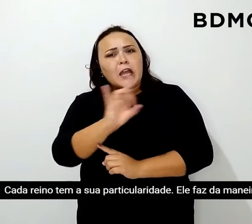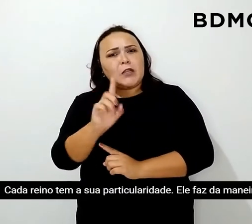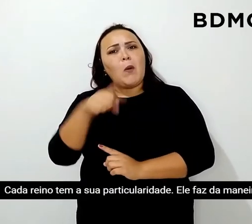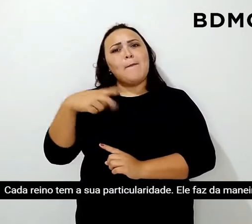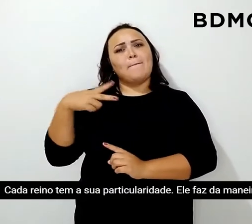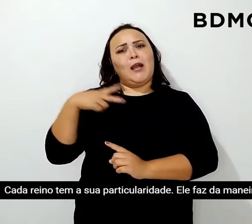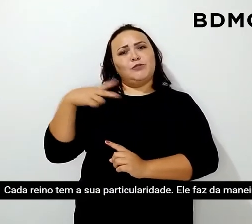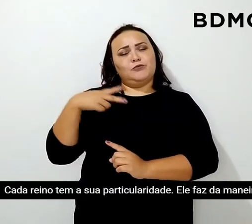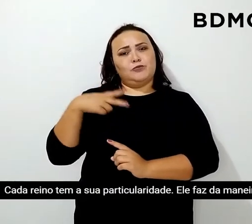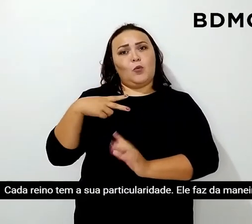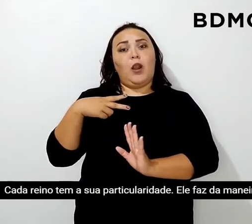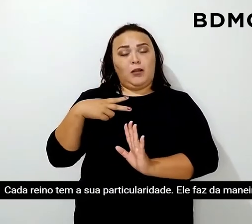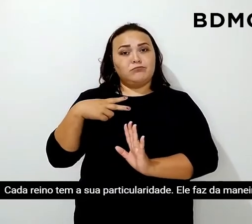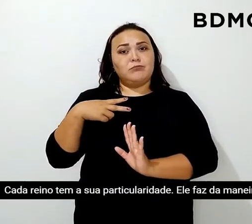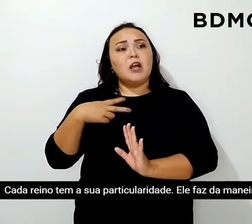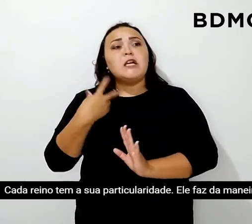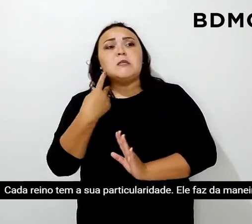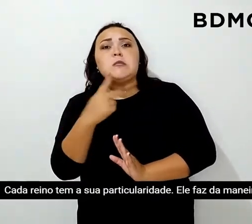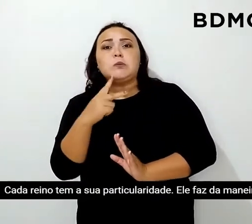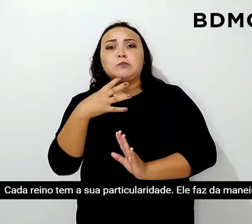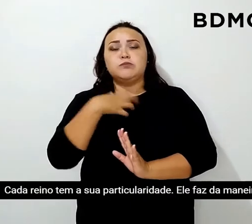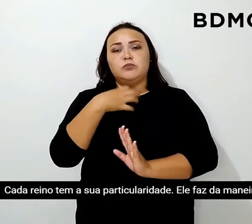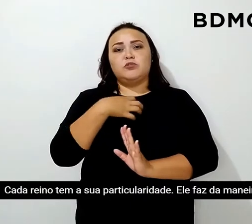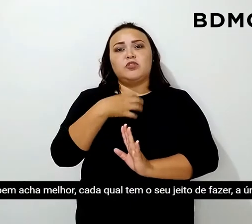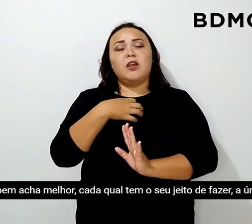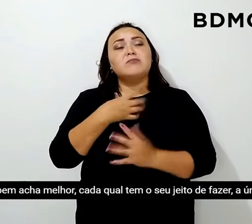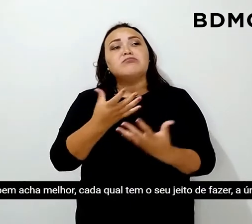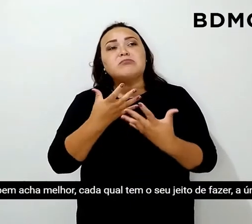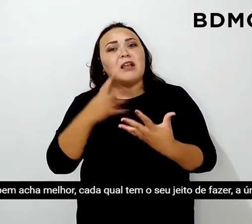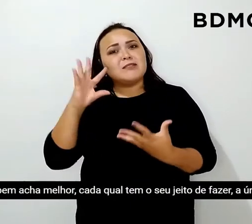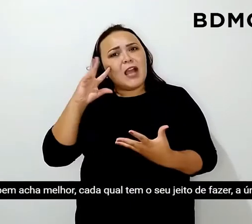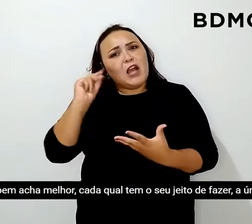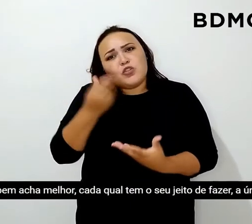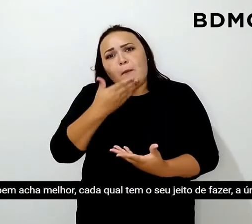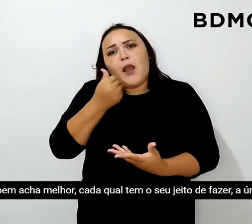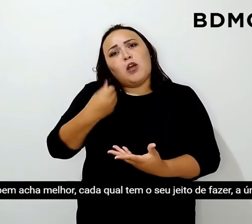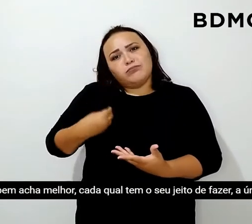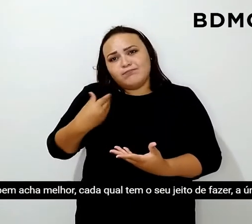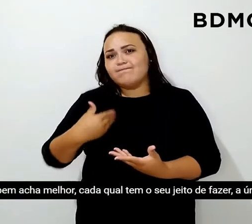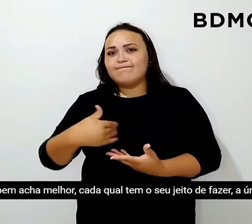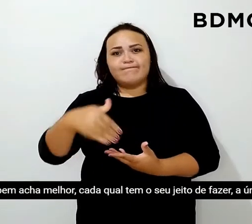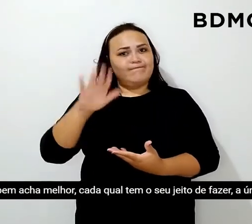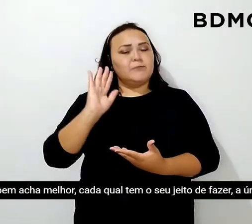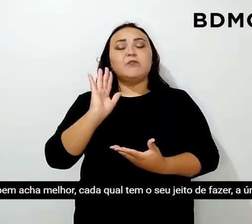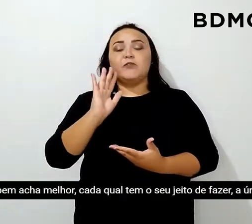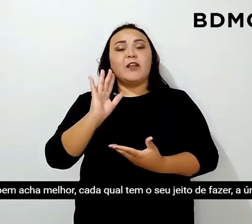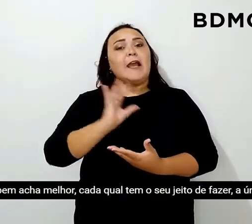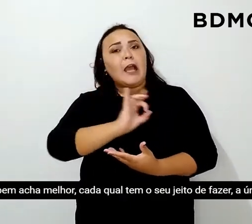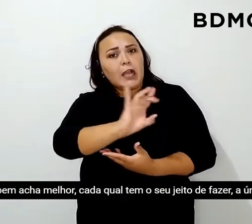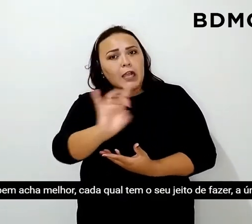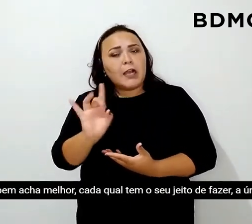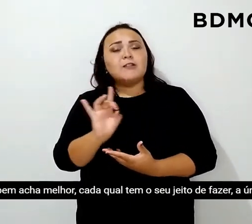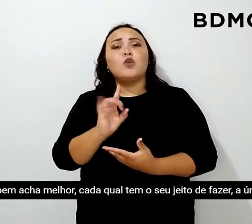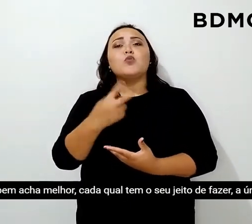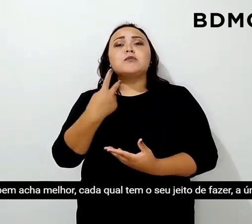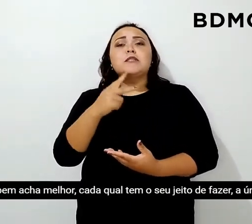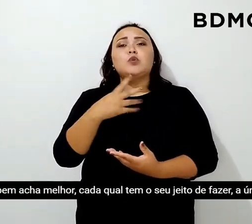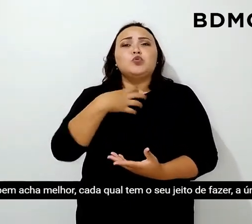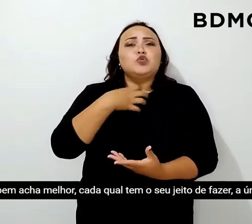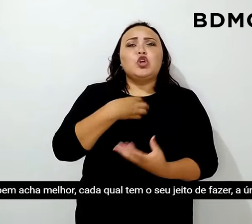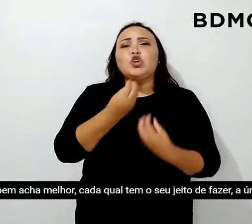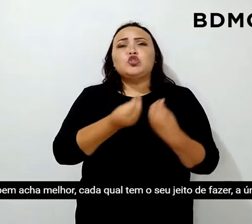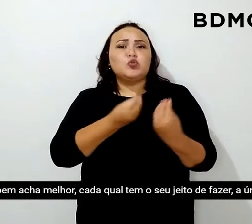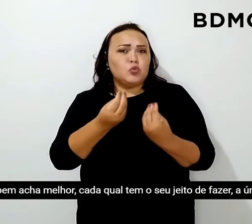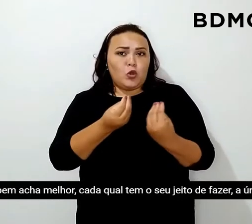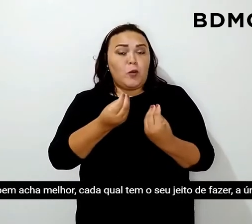particularidade. Ele faz da maneira que bem acha melhor. Cada qual tem o